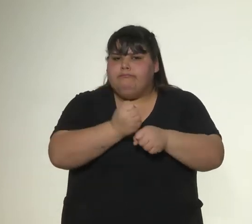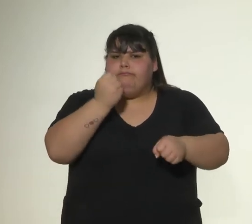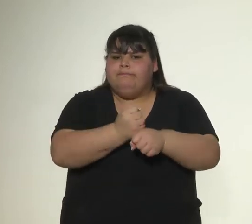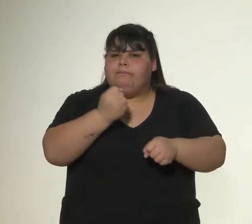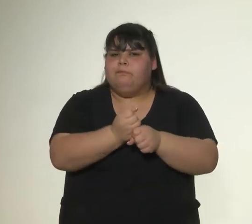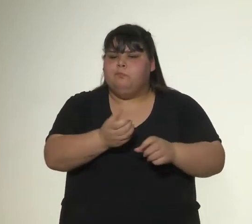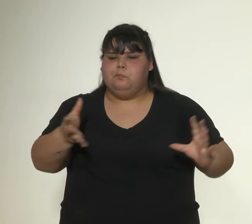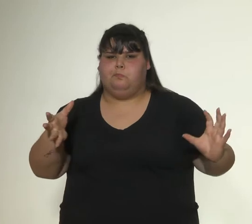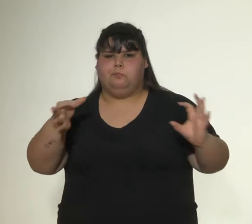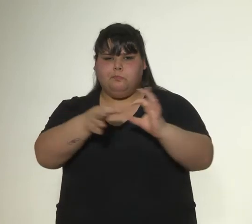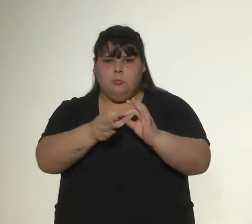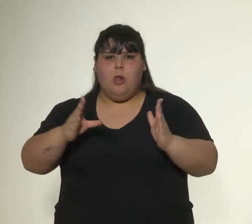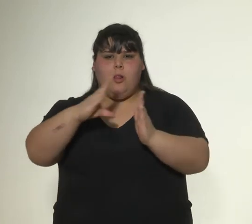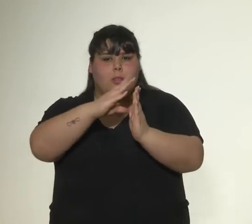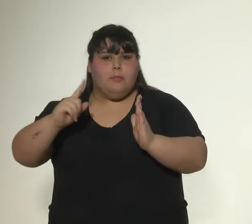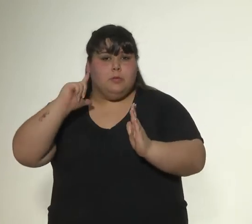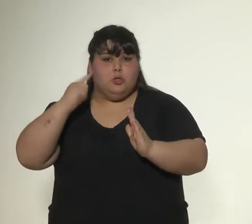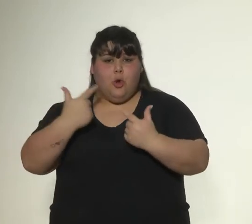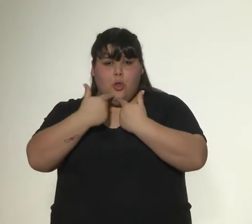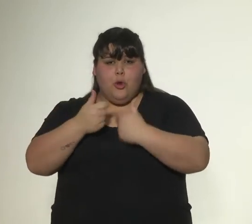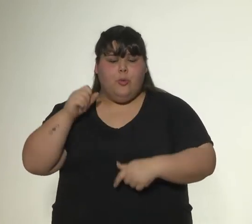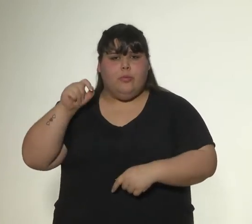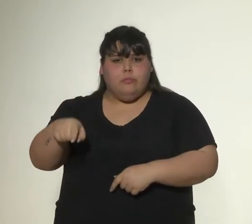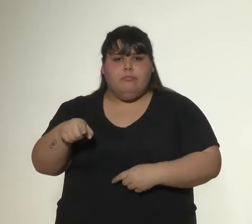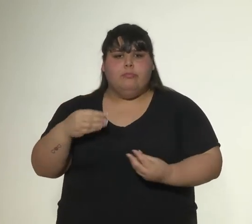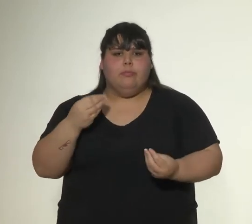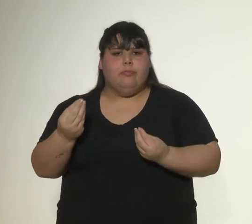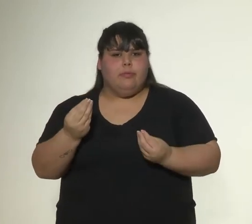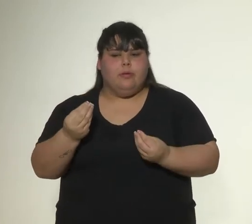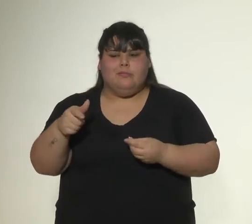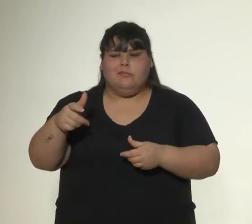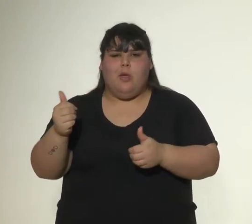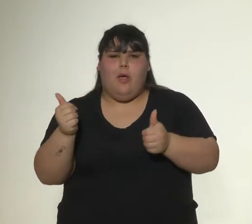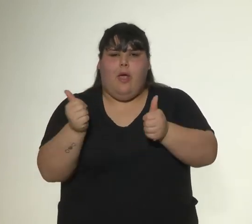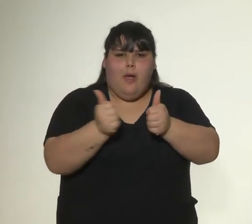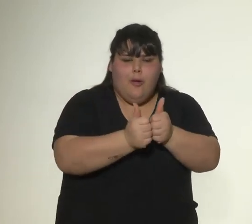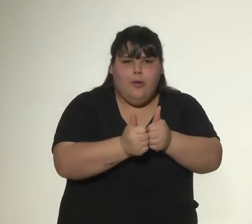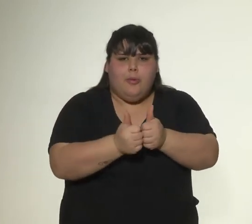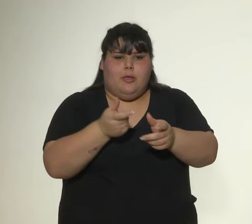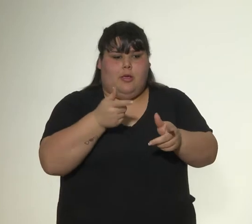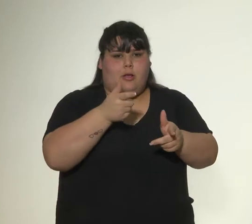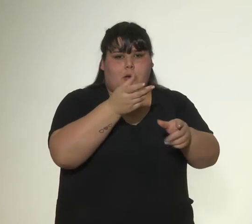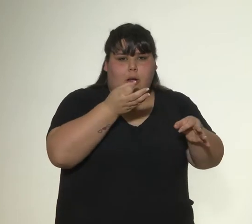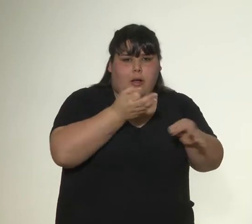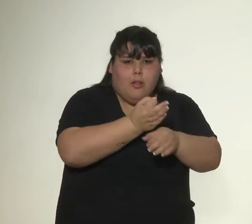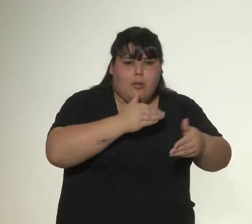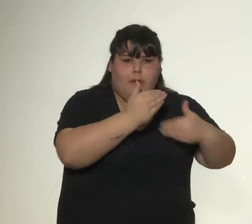articuladamente con los referentes lingústicos que acompañan las trayectorias educativas de los y las